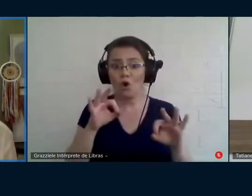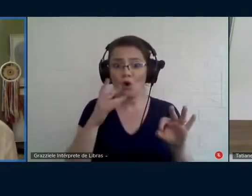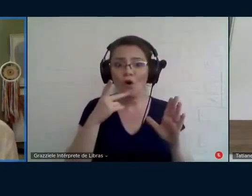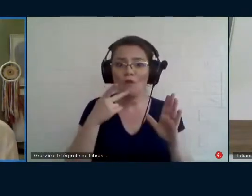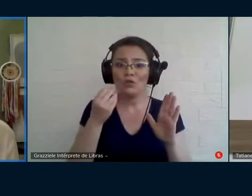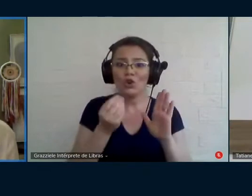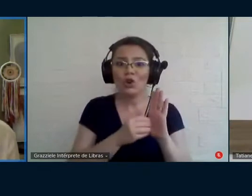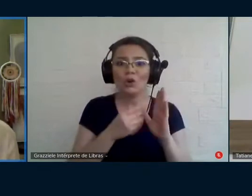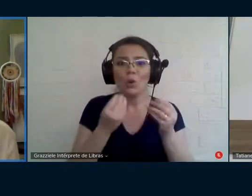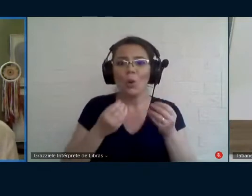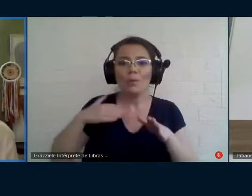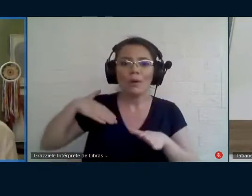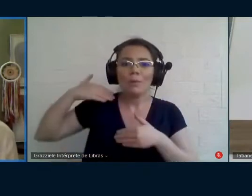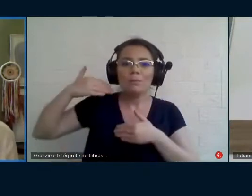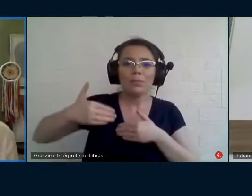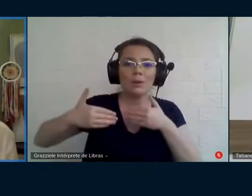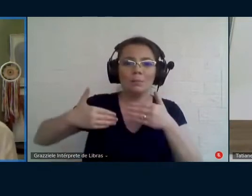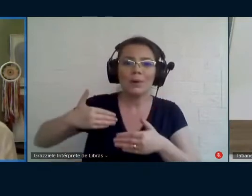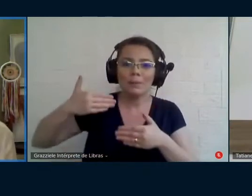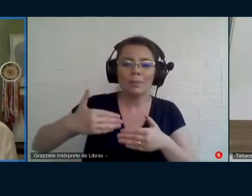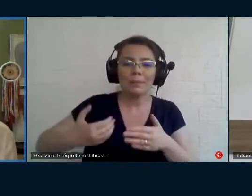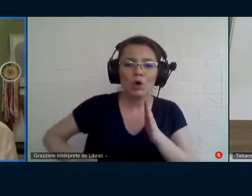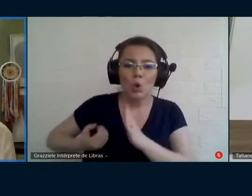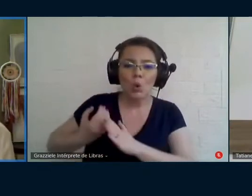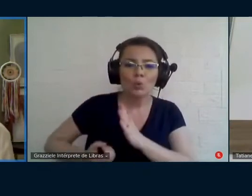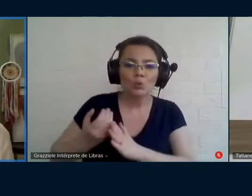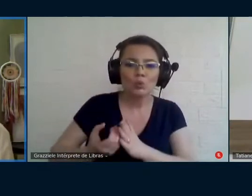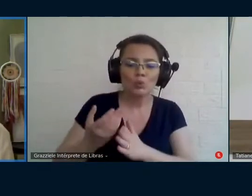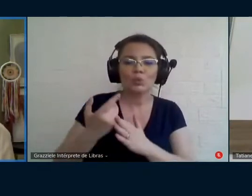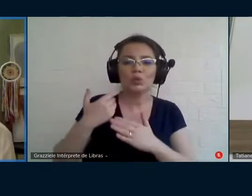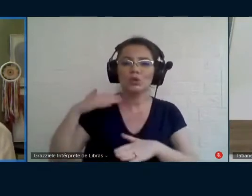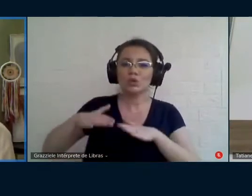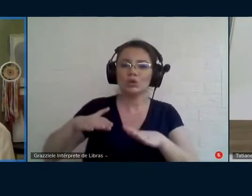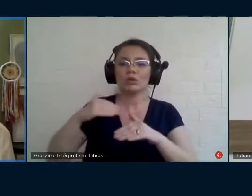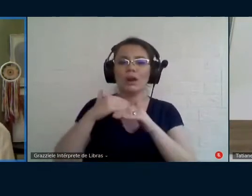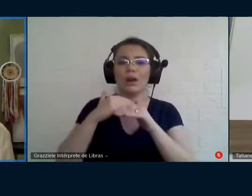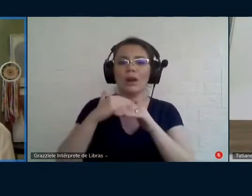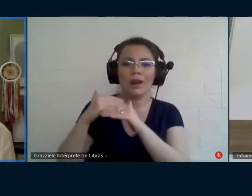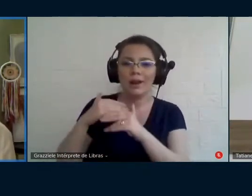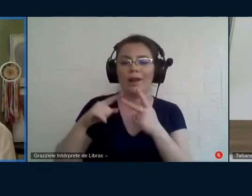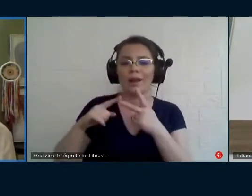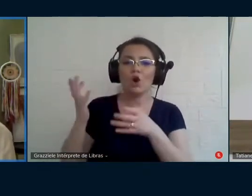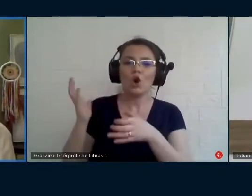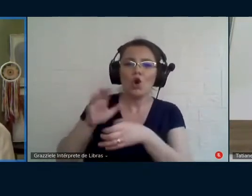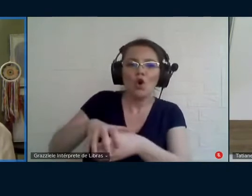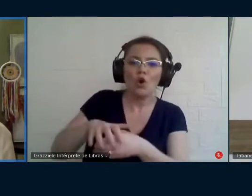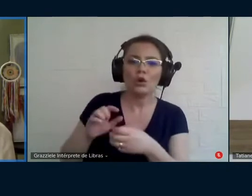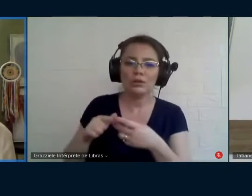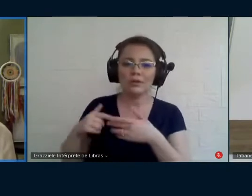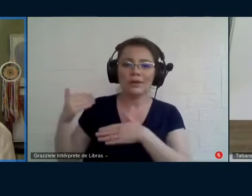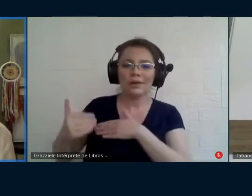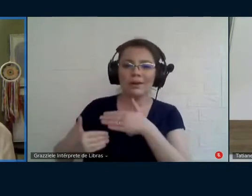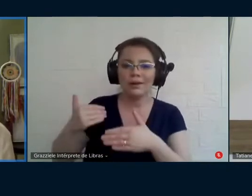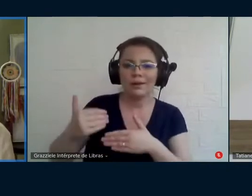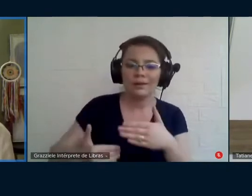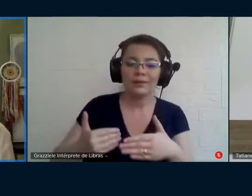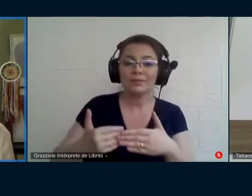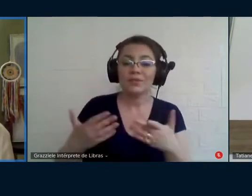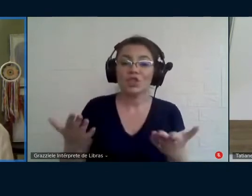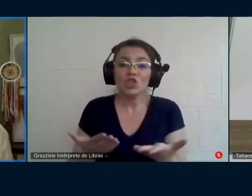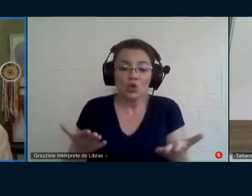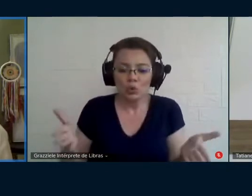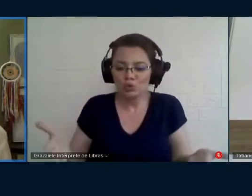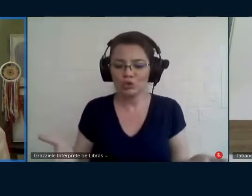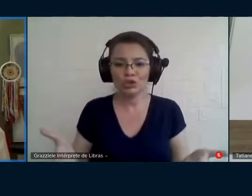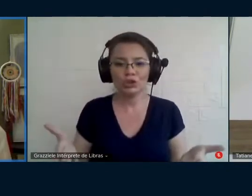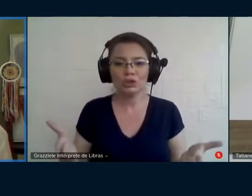né de catequizar de socializar de colonizar de padronizar né e minha pergunta é que transição se trata hoje né